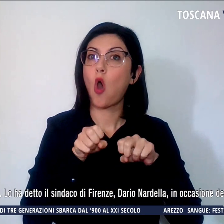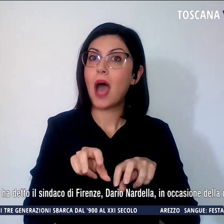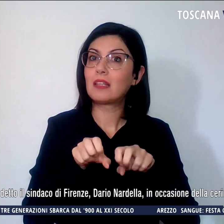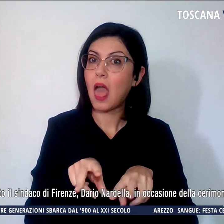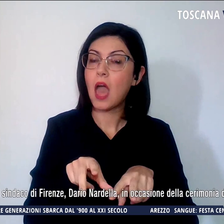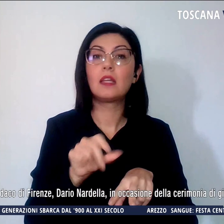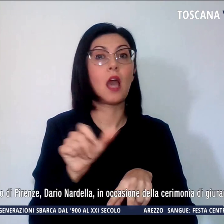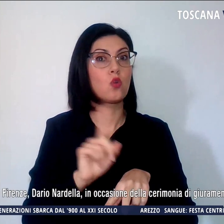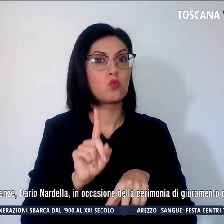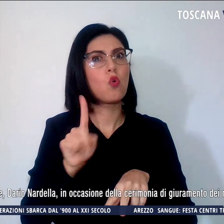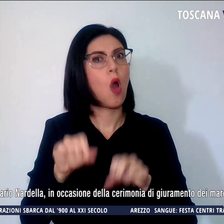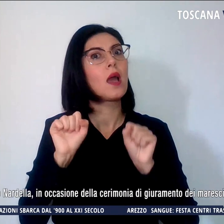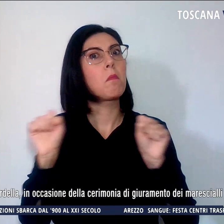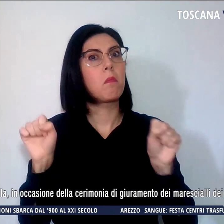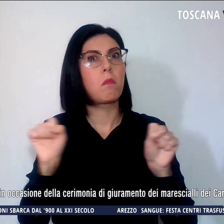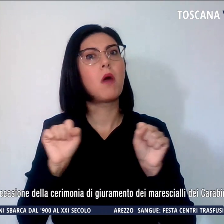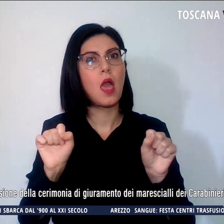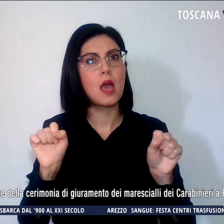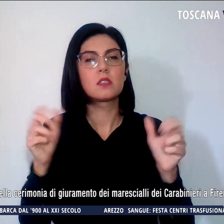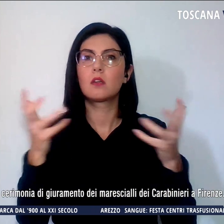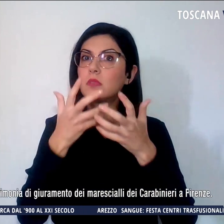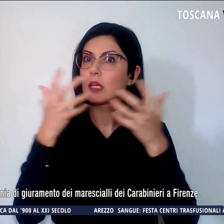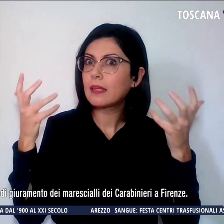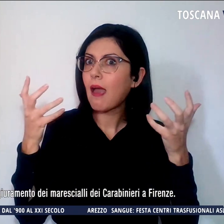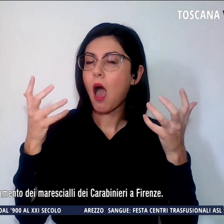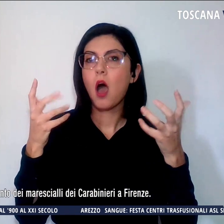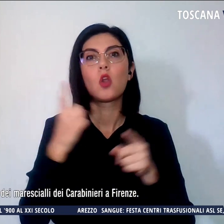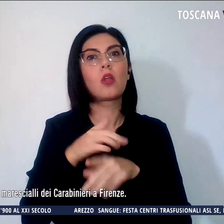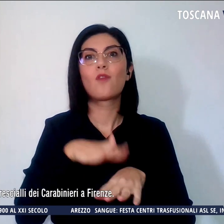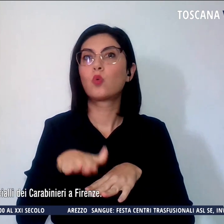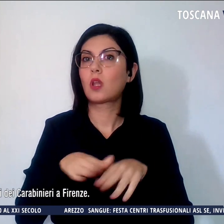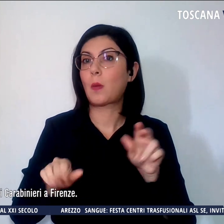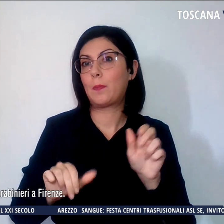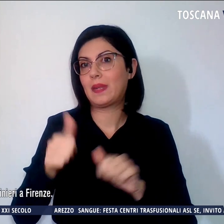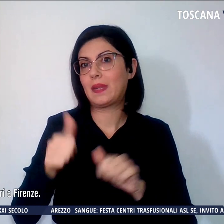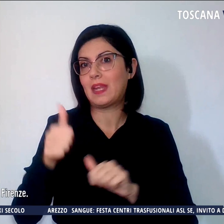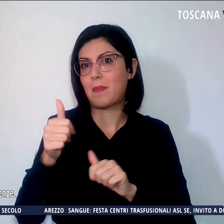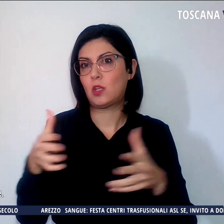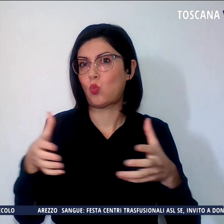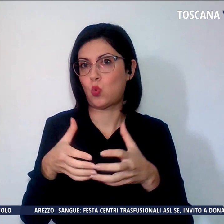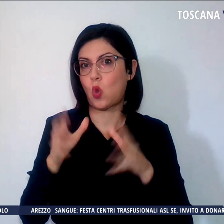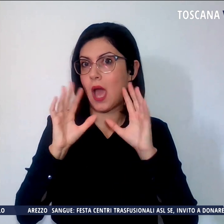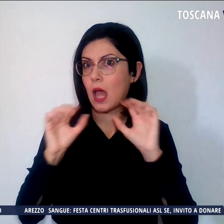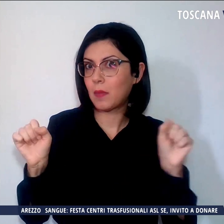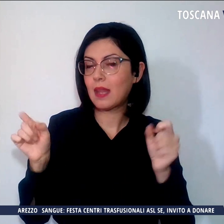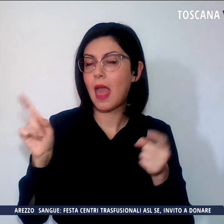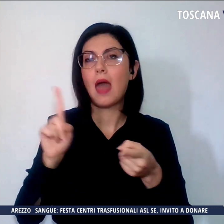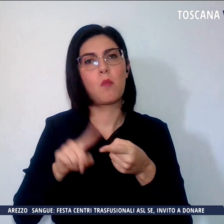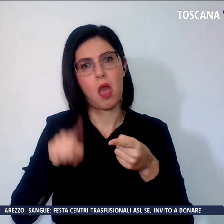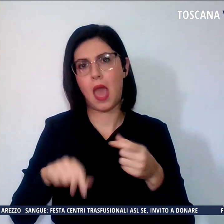palestre che ovviamente saranno utilizzate prima di tutto dall'arma e poi dalla cittadinanza.